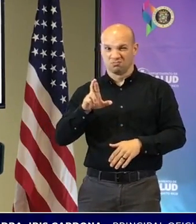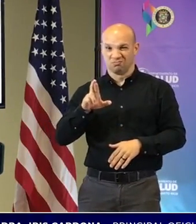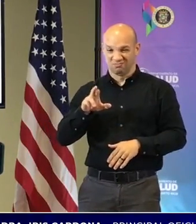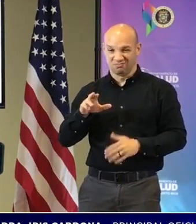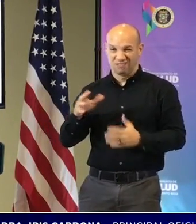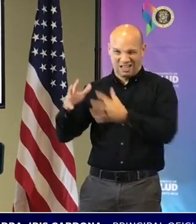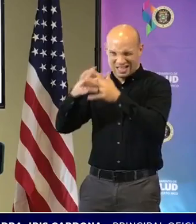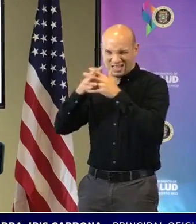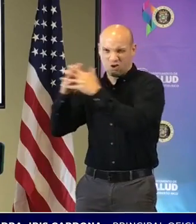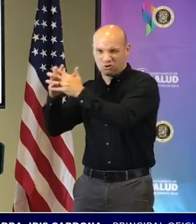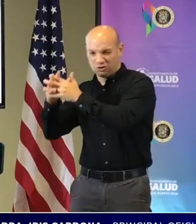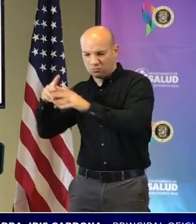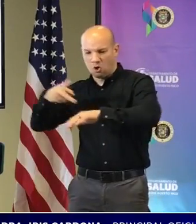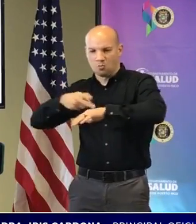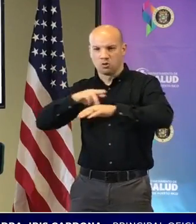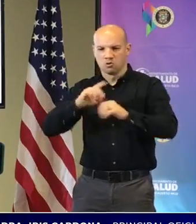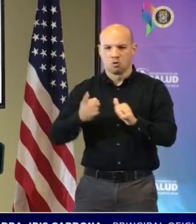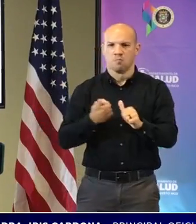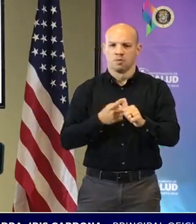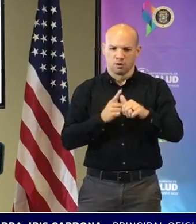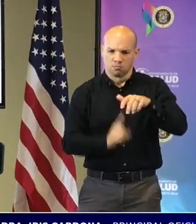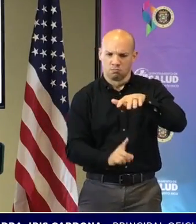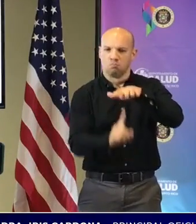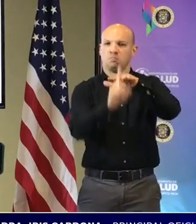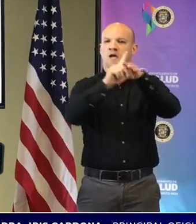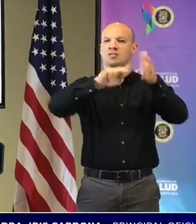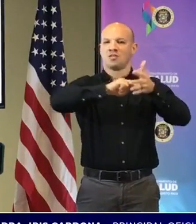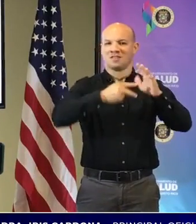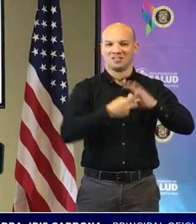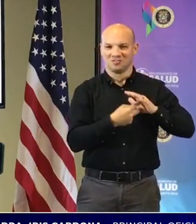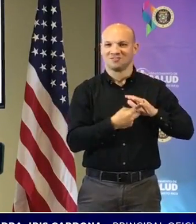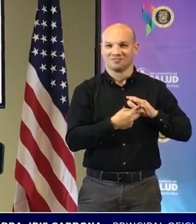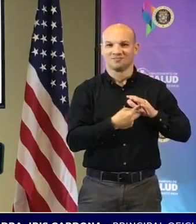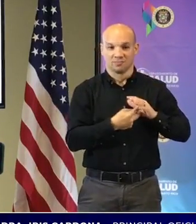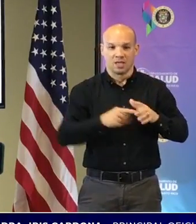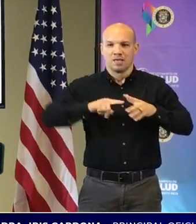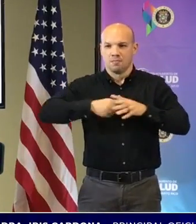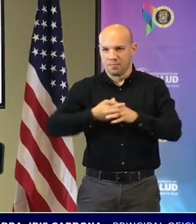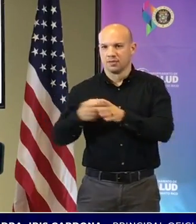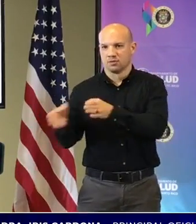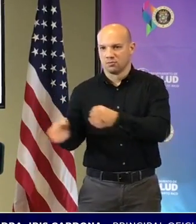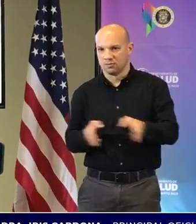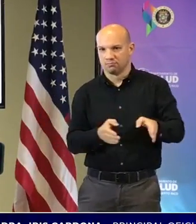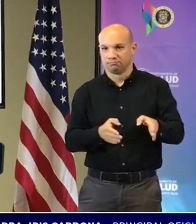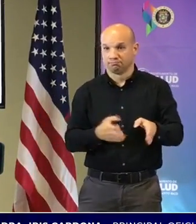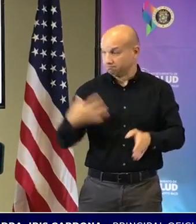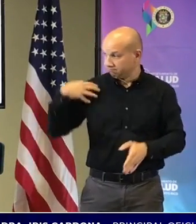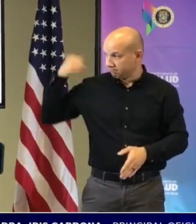levanta una definición y que empieza con este plan. Así que, secretario.